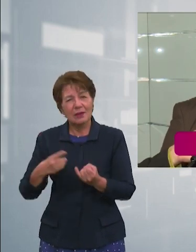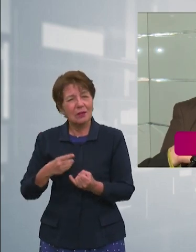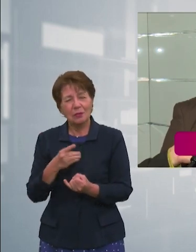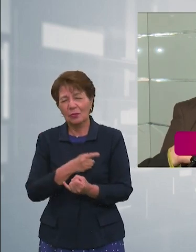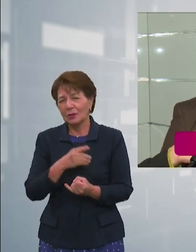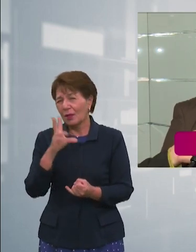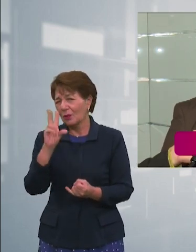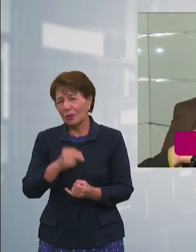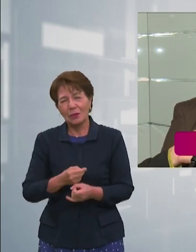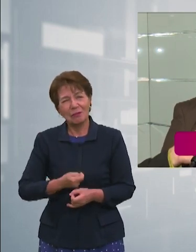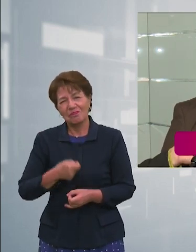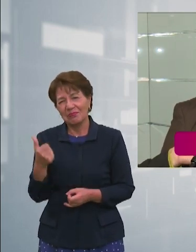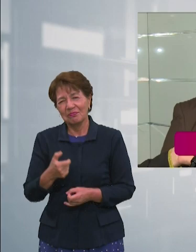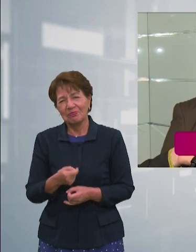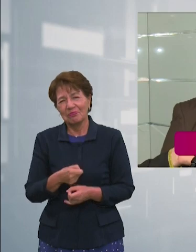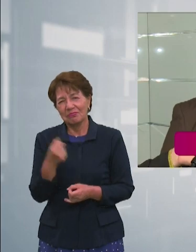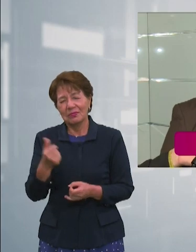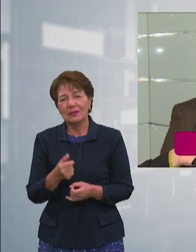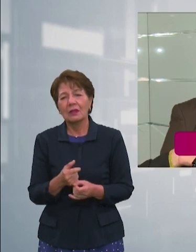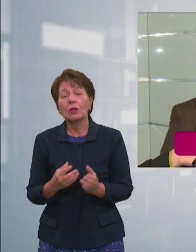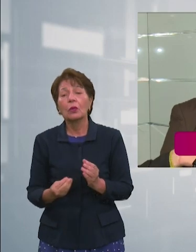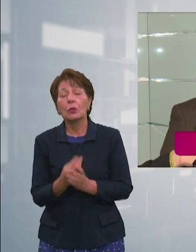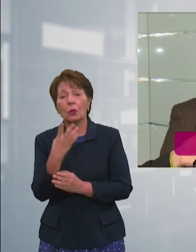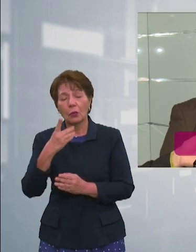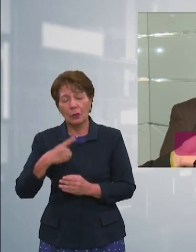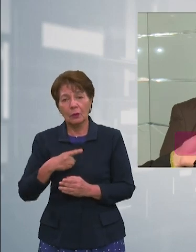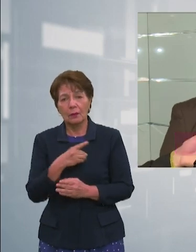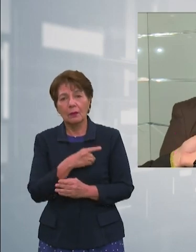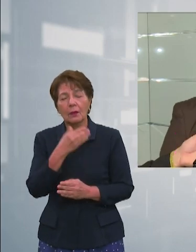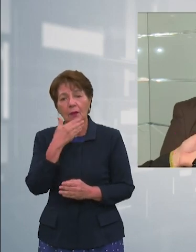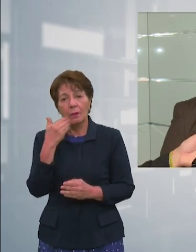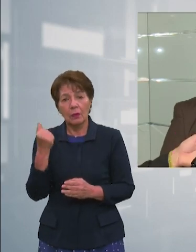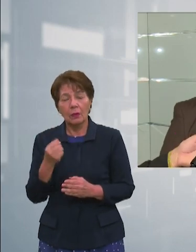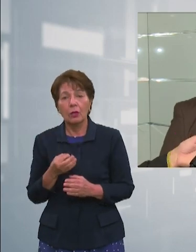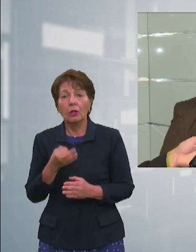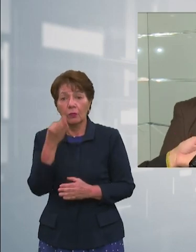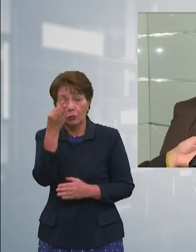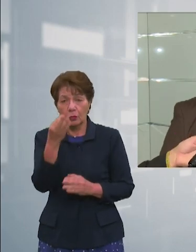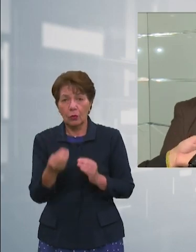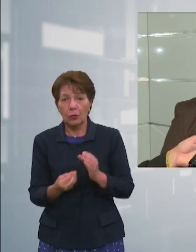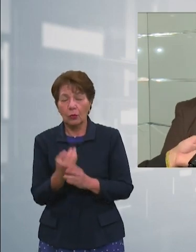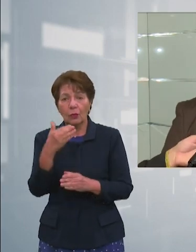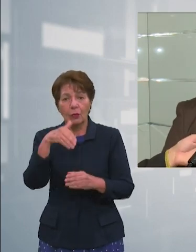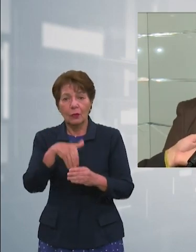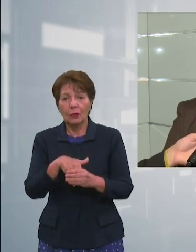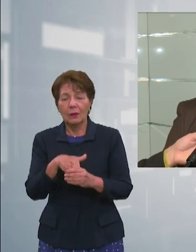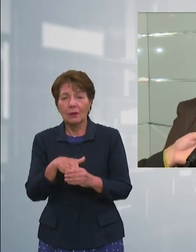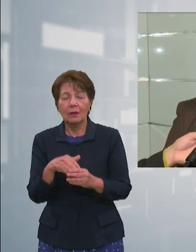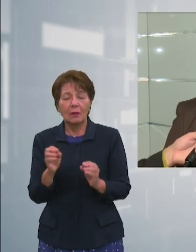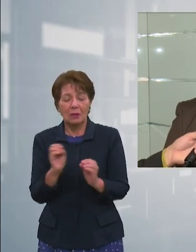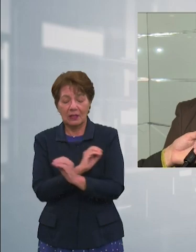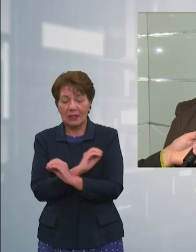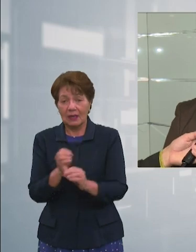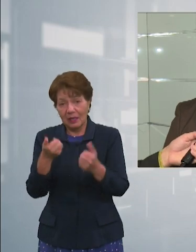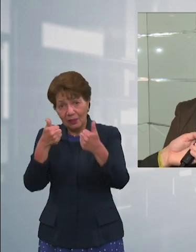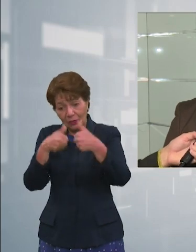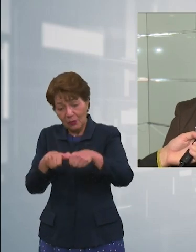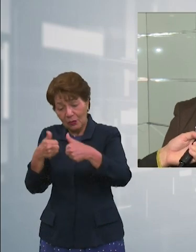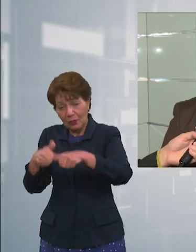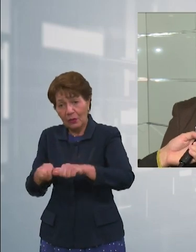no pasa porque realmente se estén atendiendo problemas del país. Pasa porque no han logrado llegar a los acuerdos a lo que a los partidos políticos les conviene.